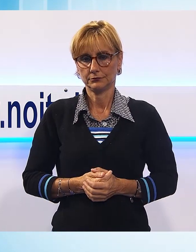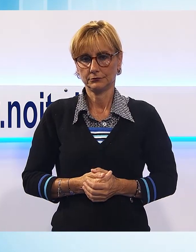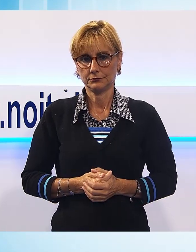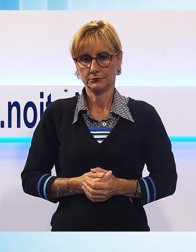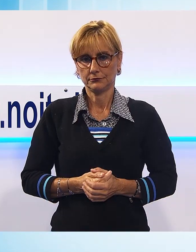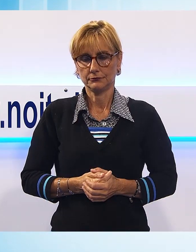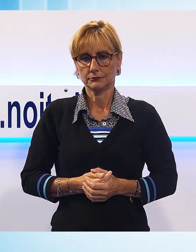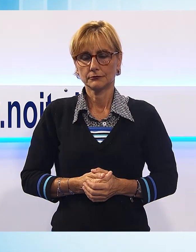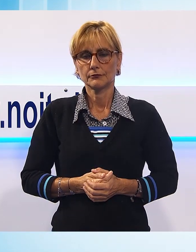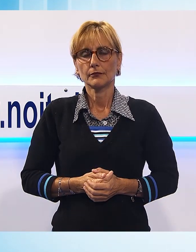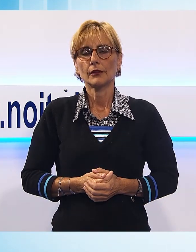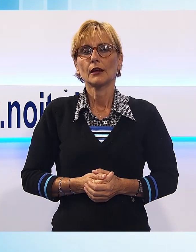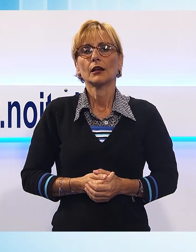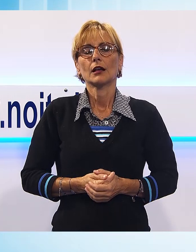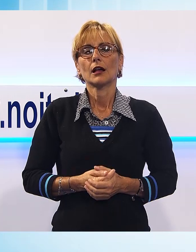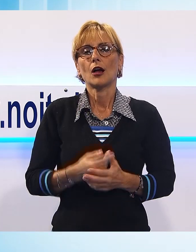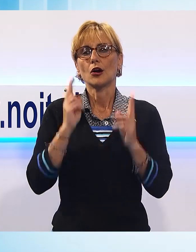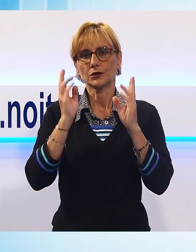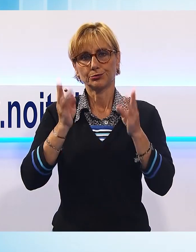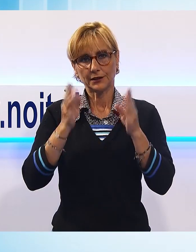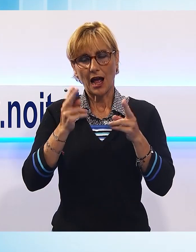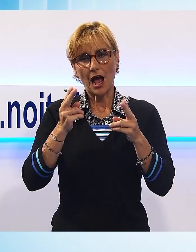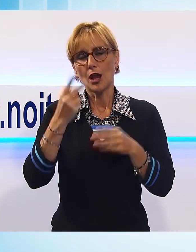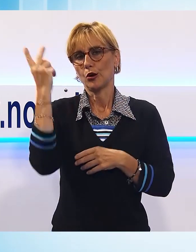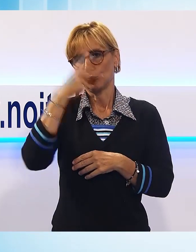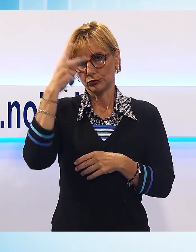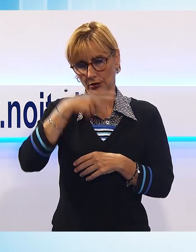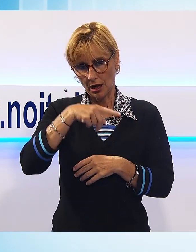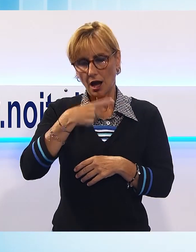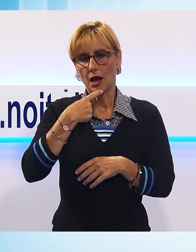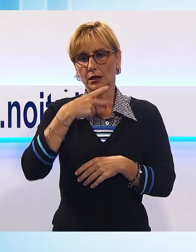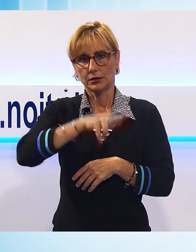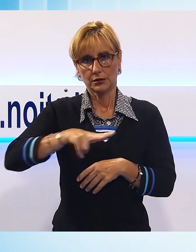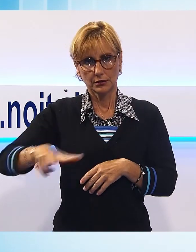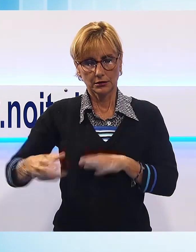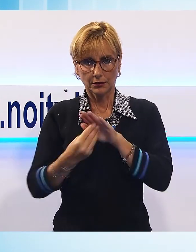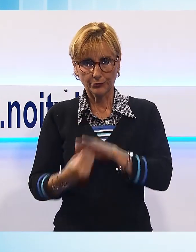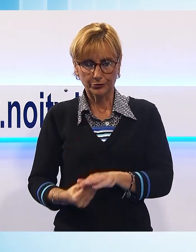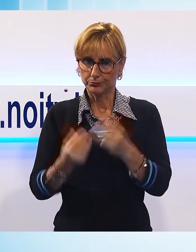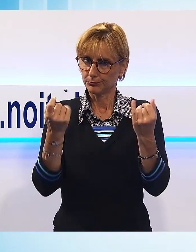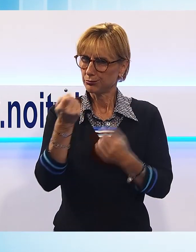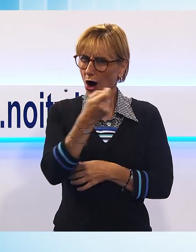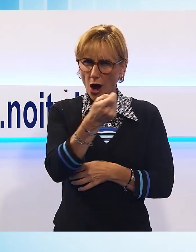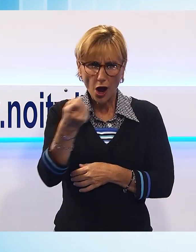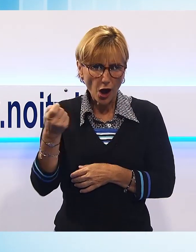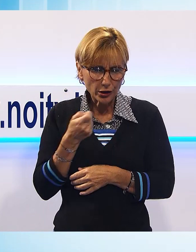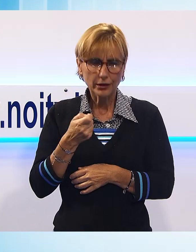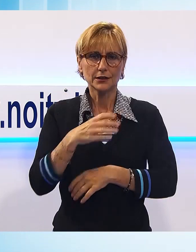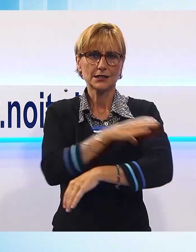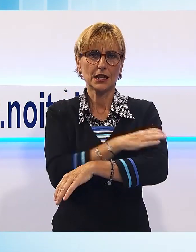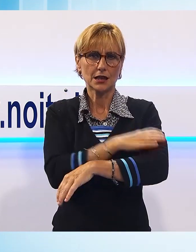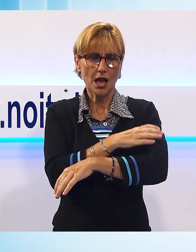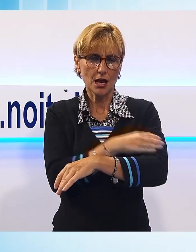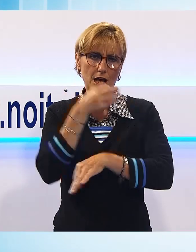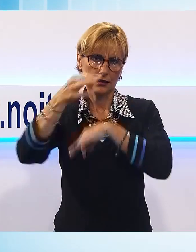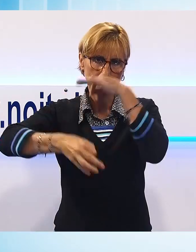Troppo piccolo il parcheggio per i dipendenti dell'ospedale San Luca di Lucca. Le funzioni pubbliche dei sindacati CGL Cisle Will